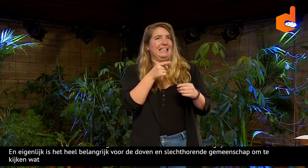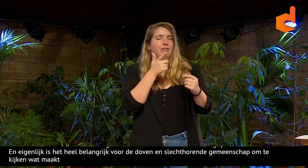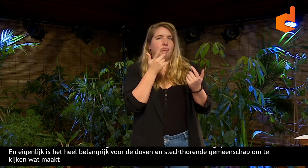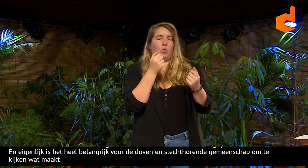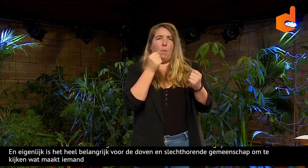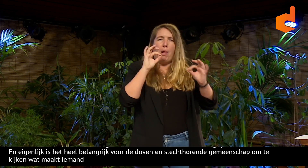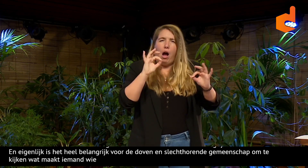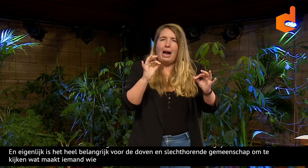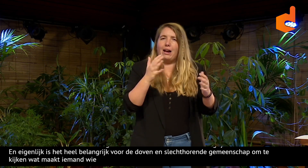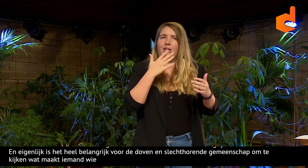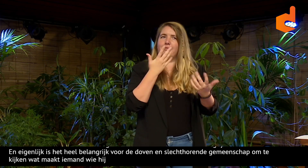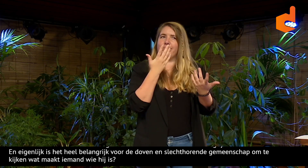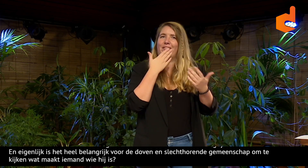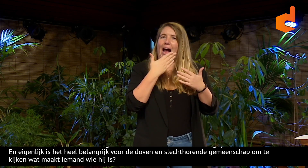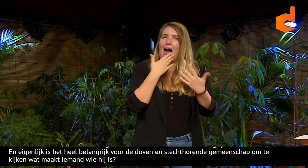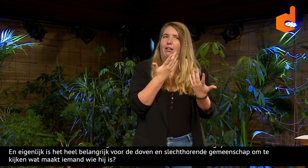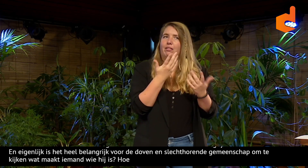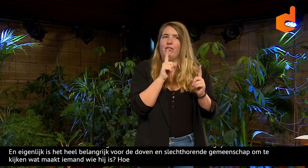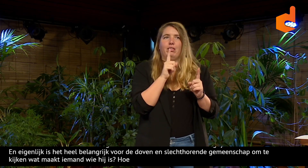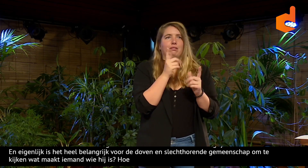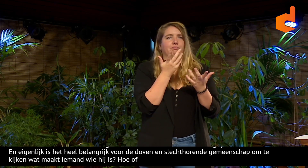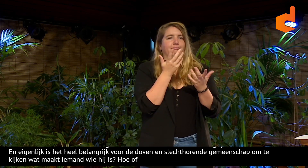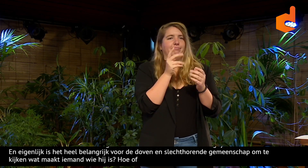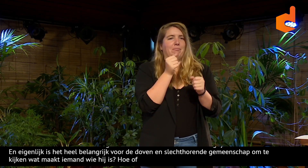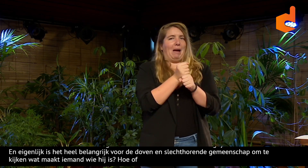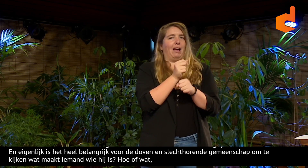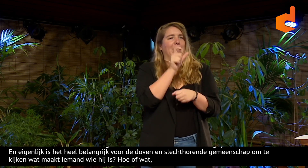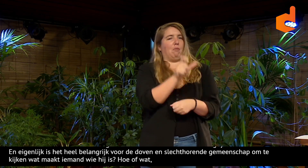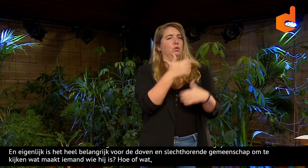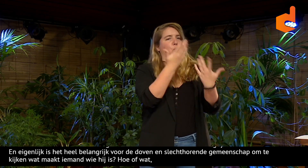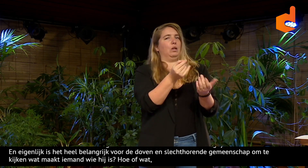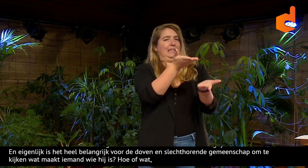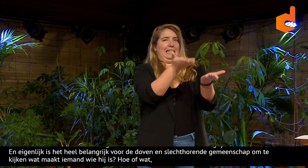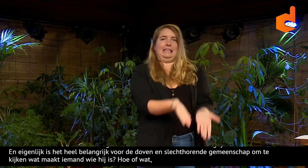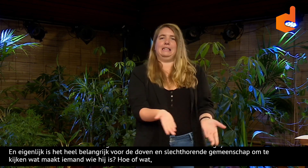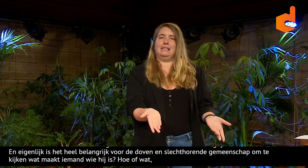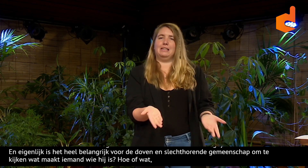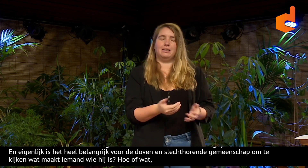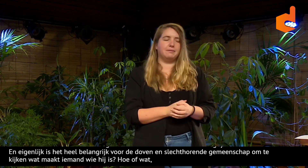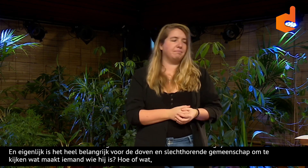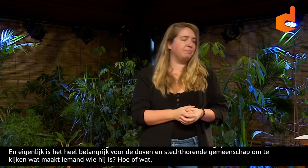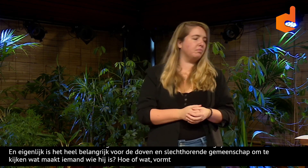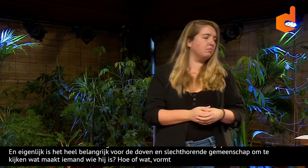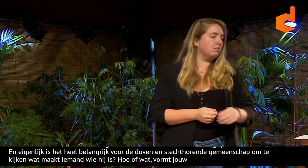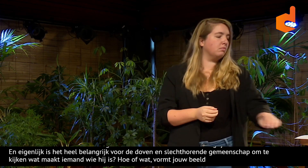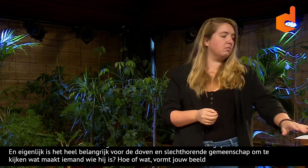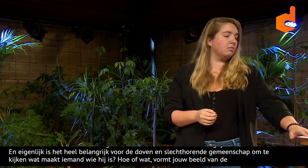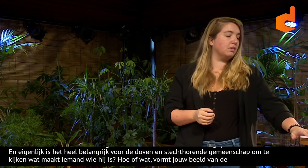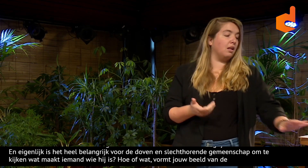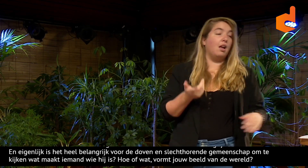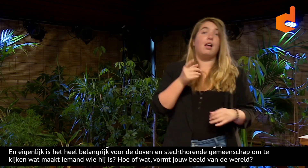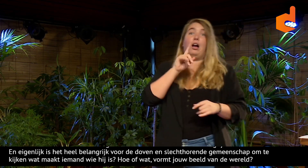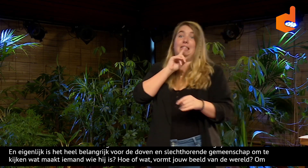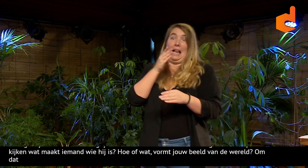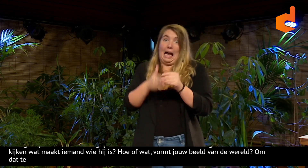is. Hoe of wat vormt jouw beeld van de wereld? Om dat te bevragen, wat